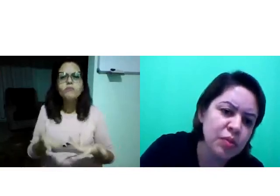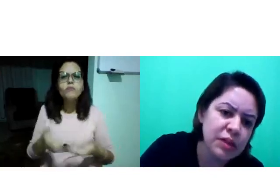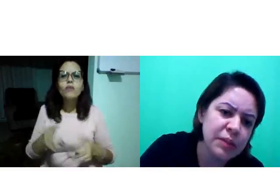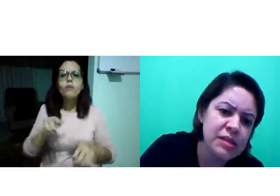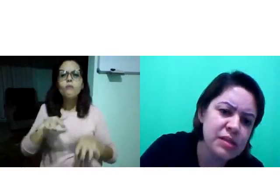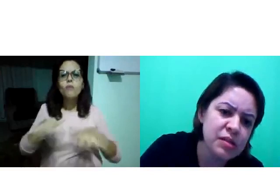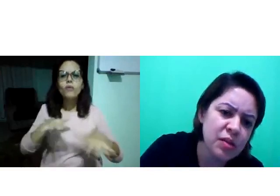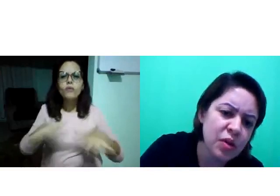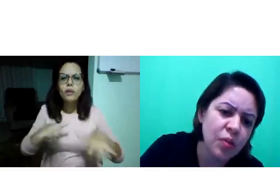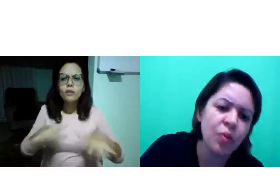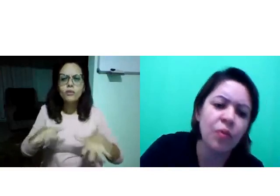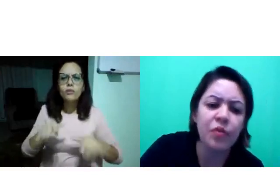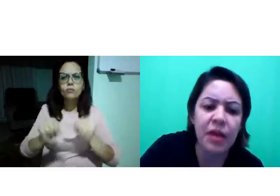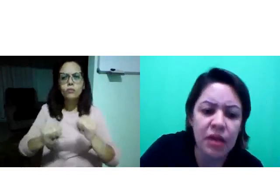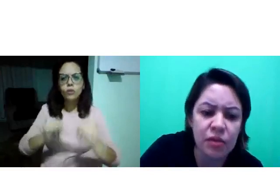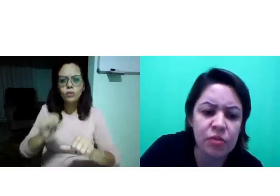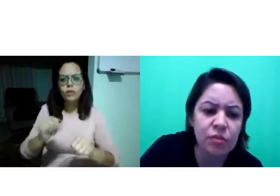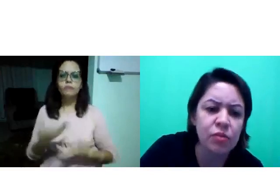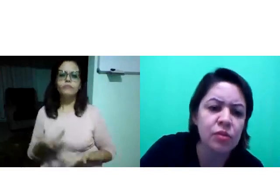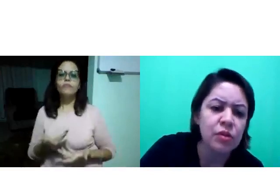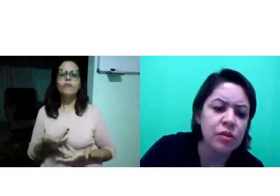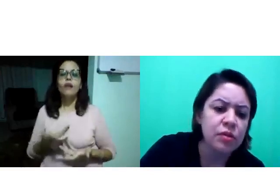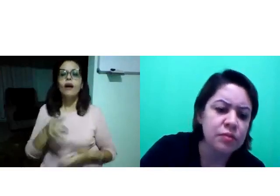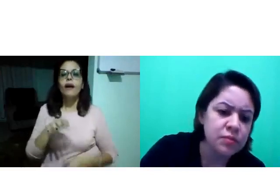muda, mas como? O movimento,